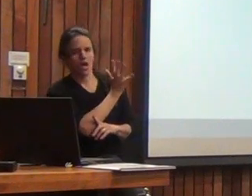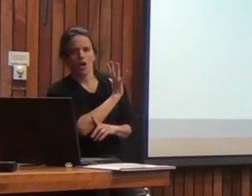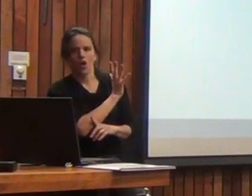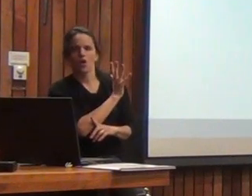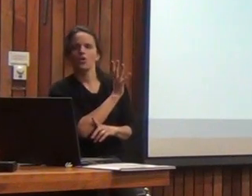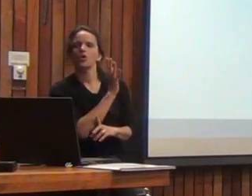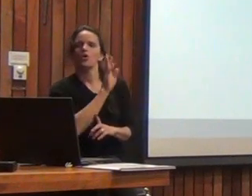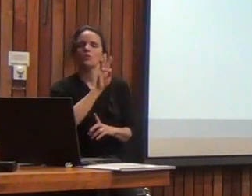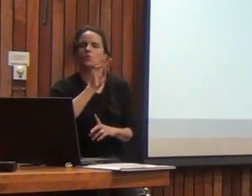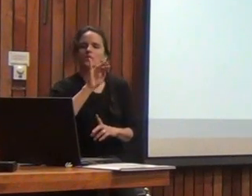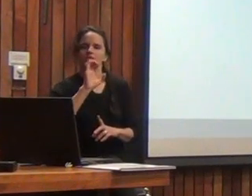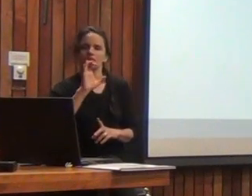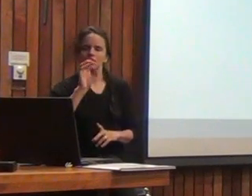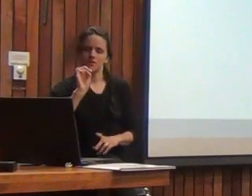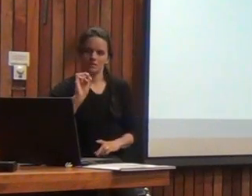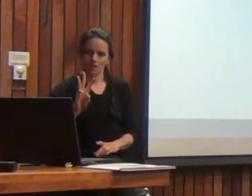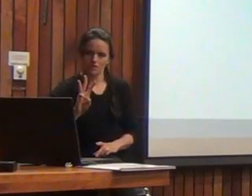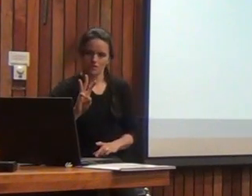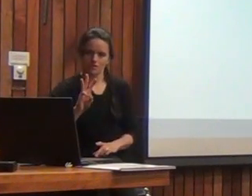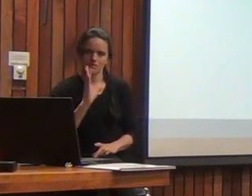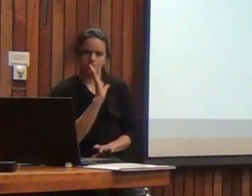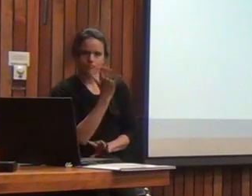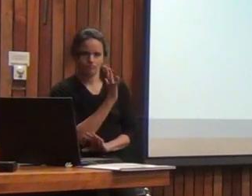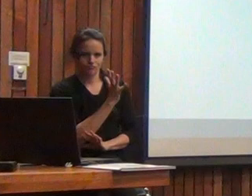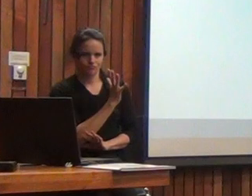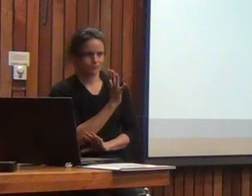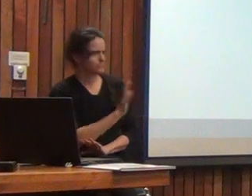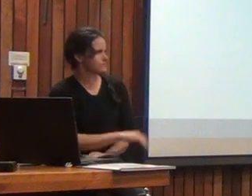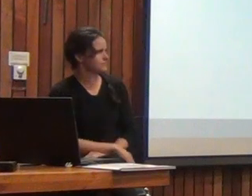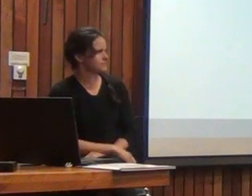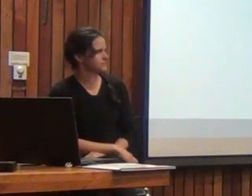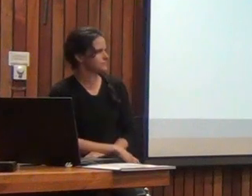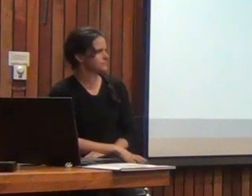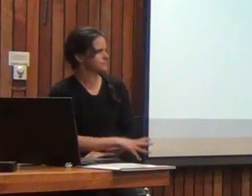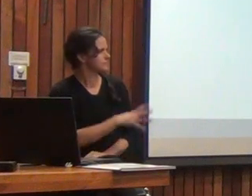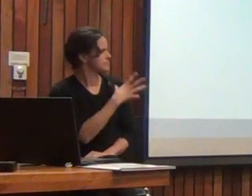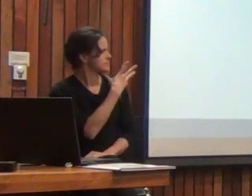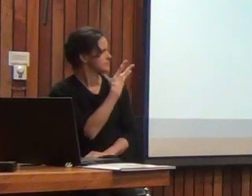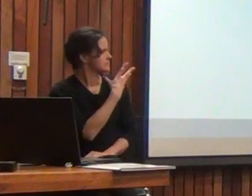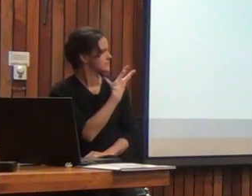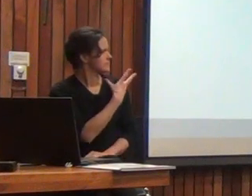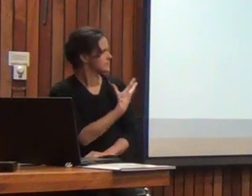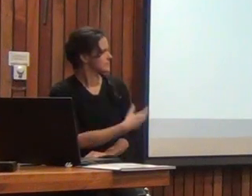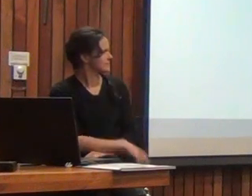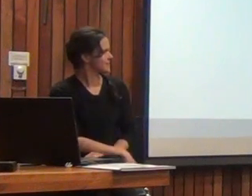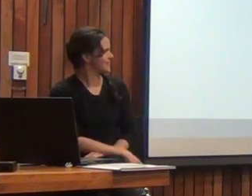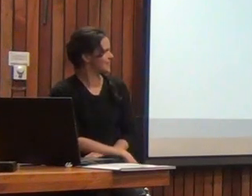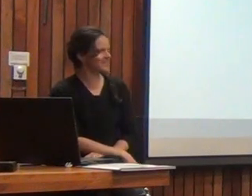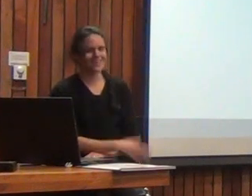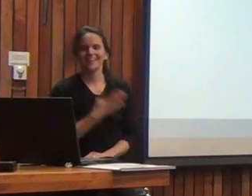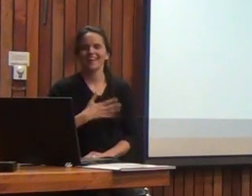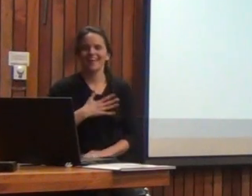a este precioso test. Chao. No se quiere ir.